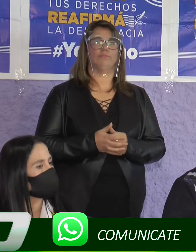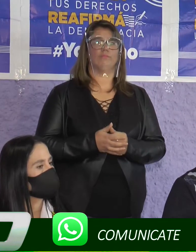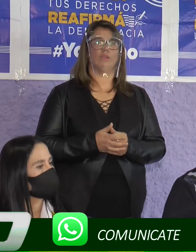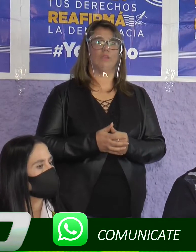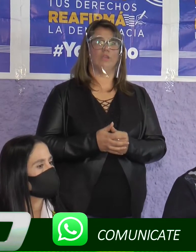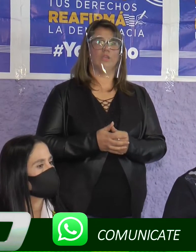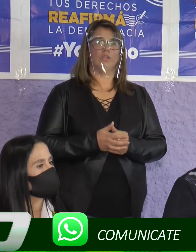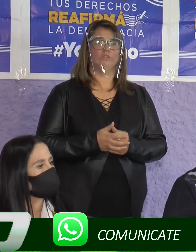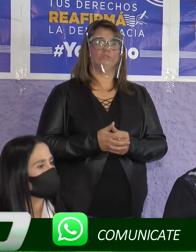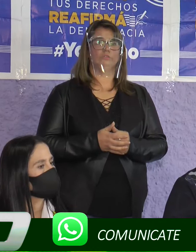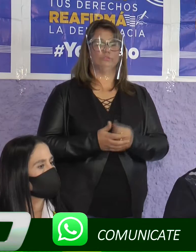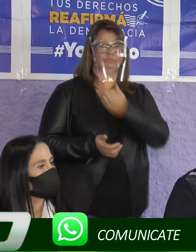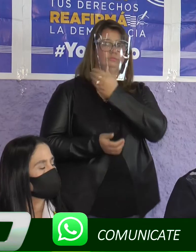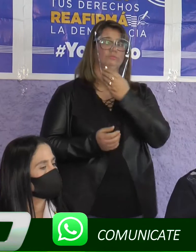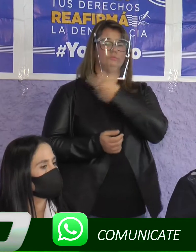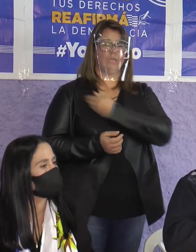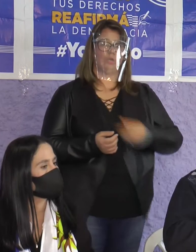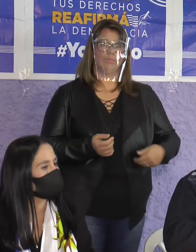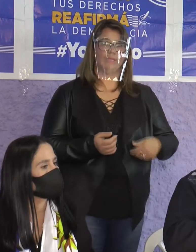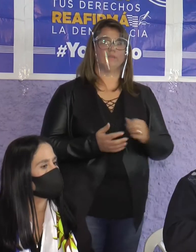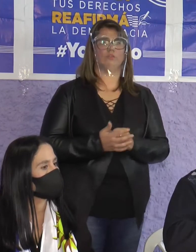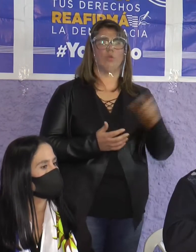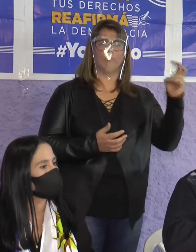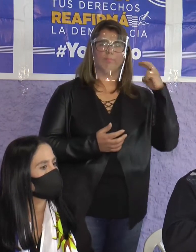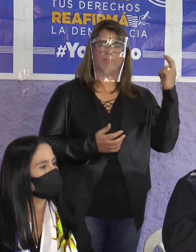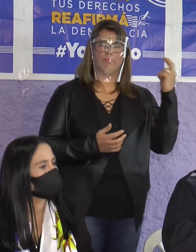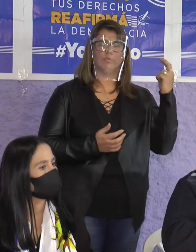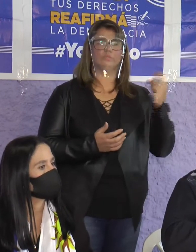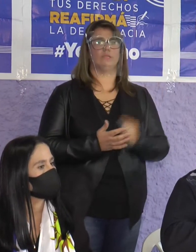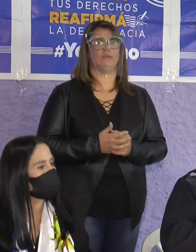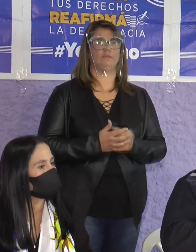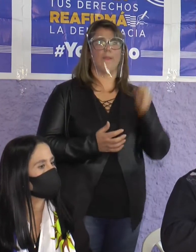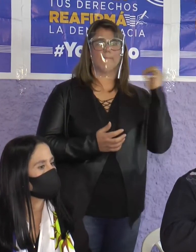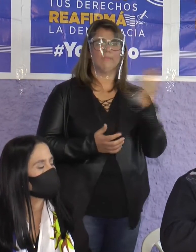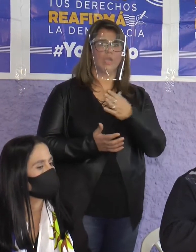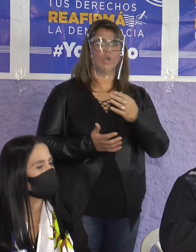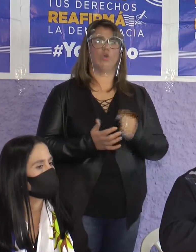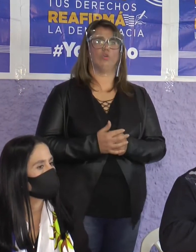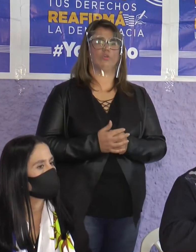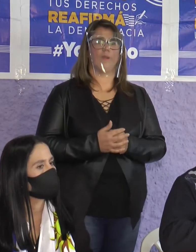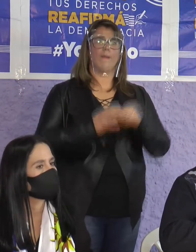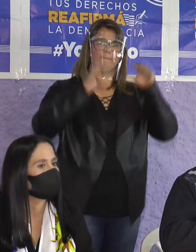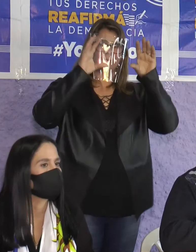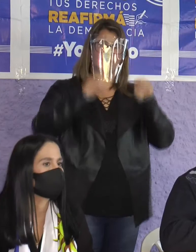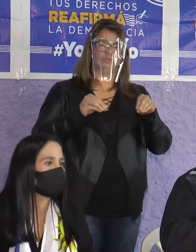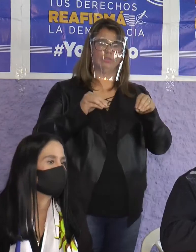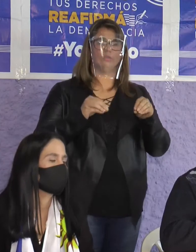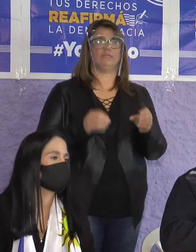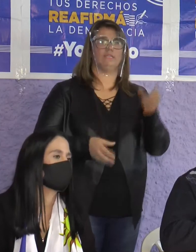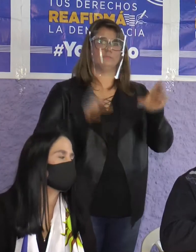argumentos y buscar lo mejor no para algunos sino para todos es muy